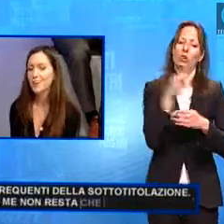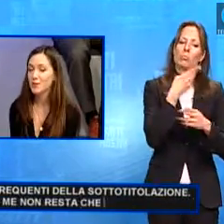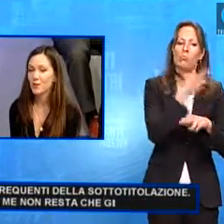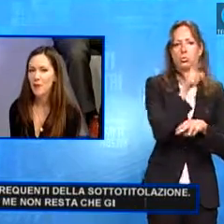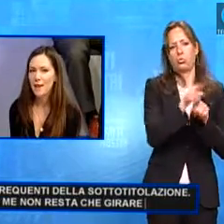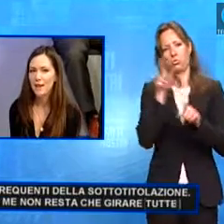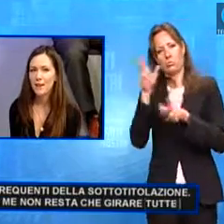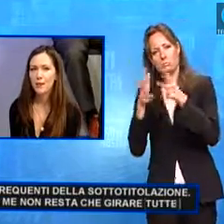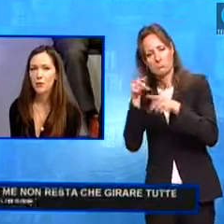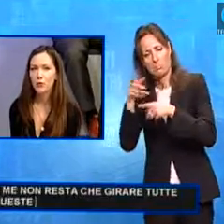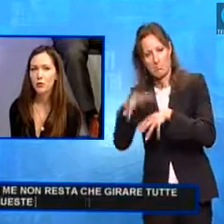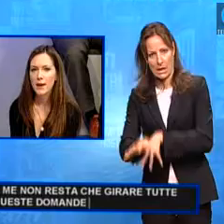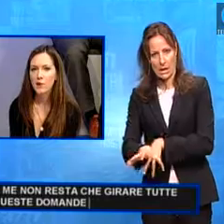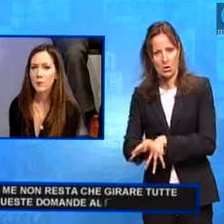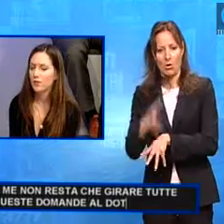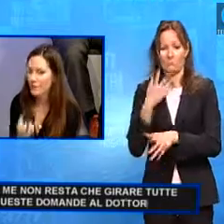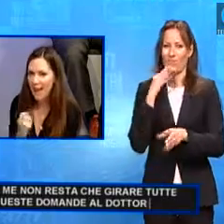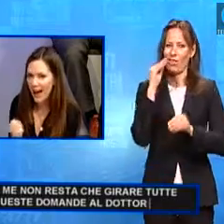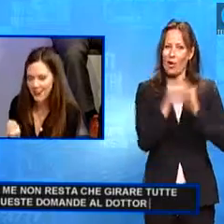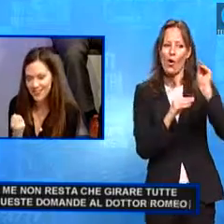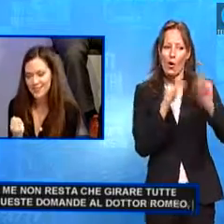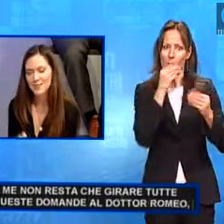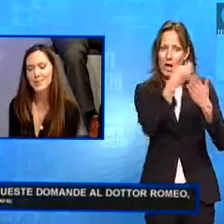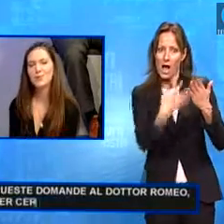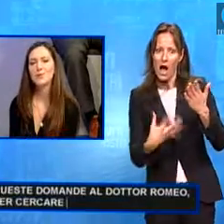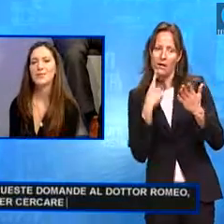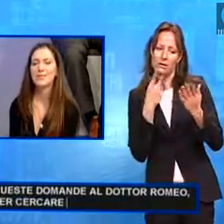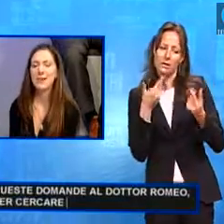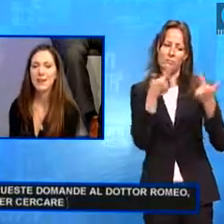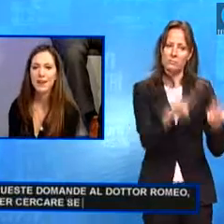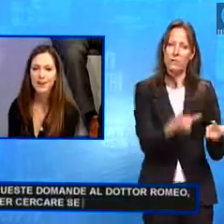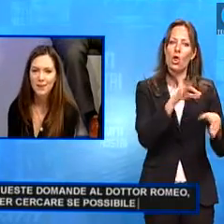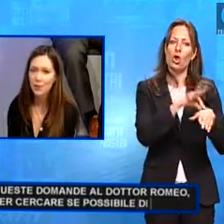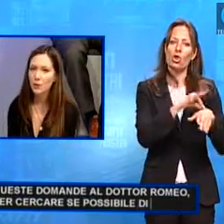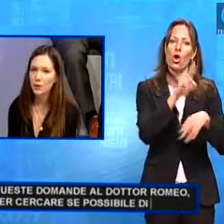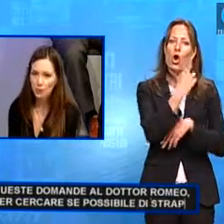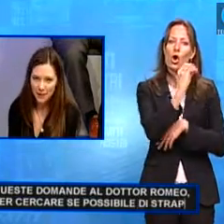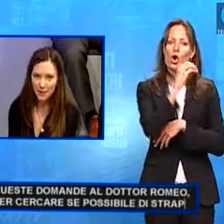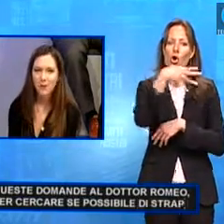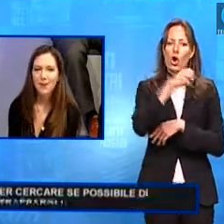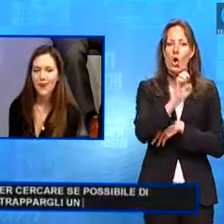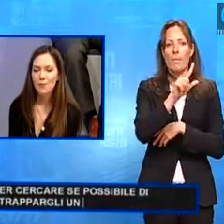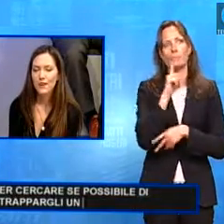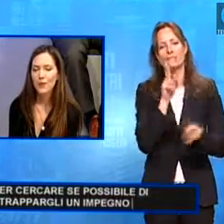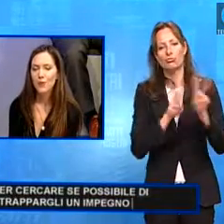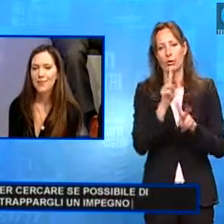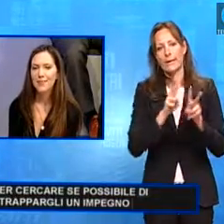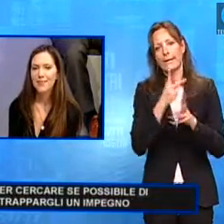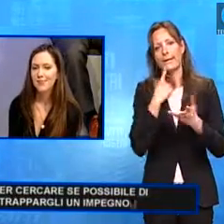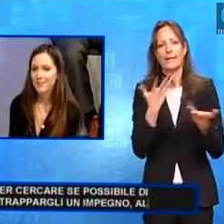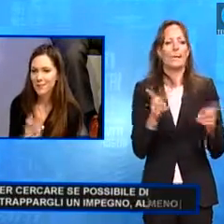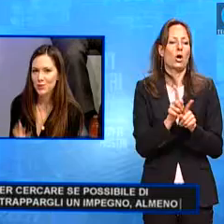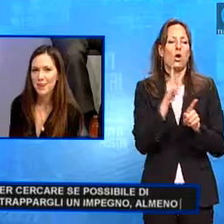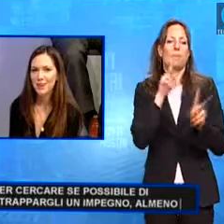tutte queste domande al dottor Romeo per cercare, se possibile, di strappargli un impegno almeno